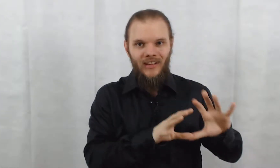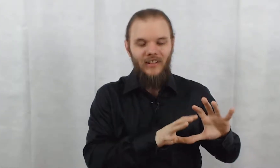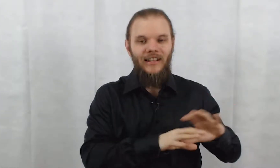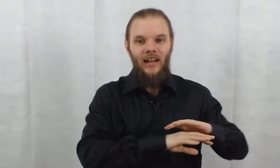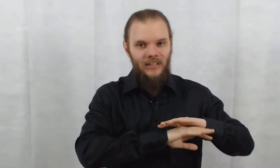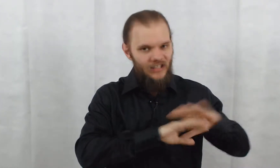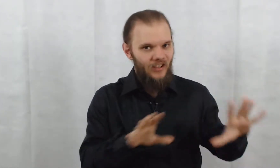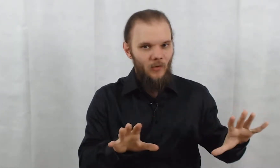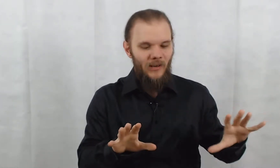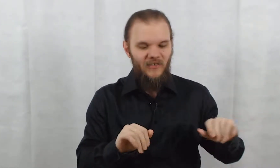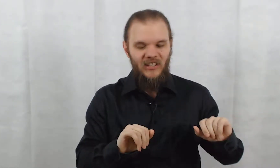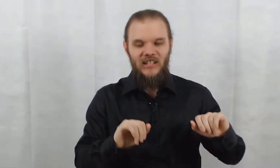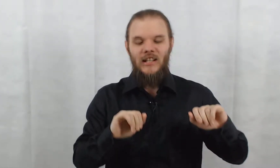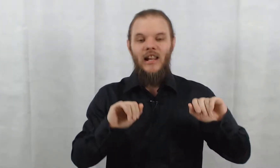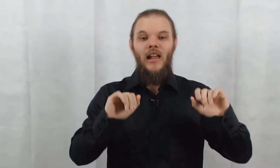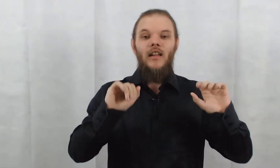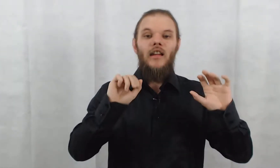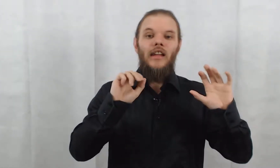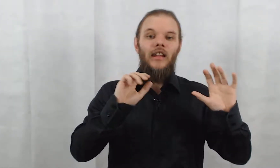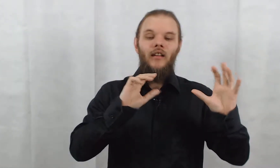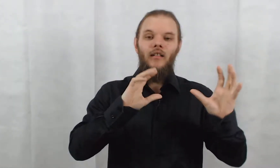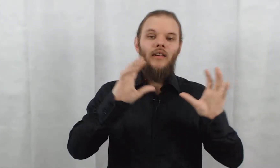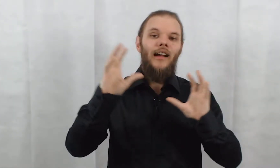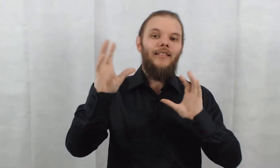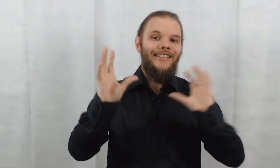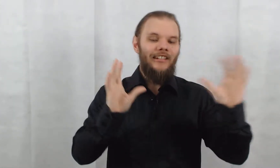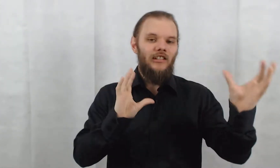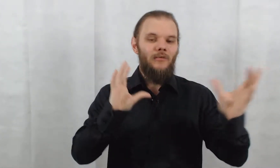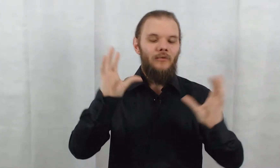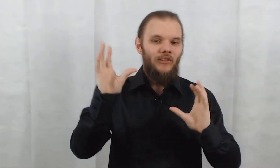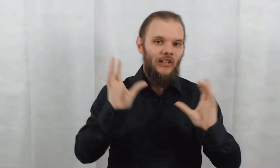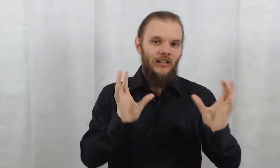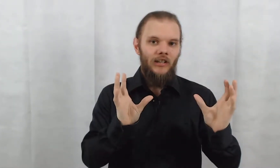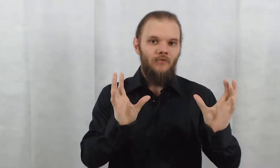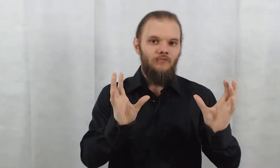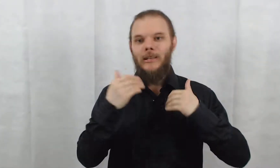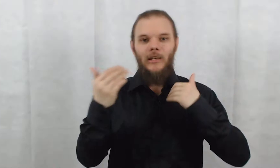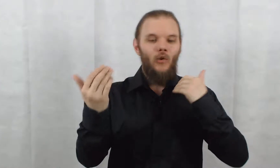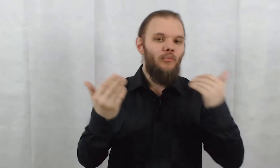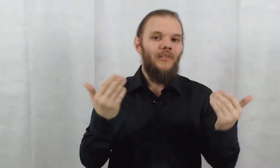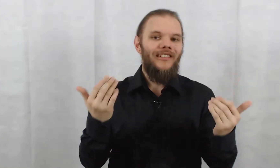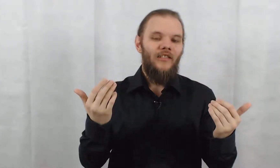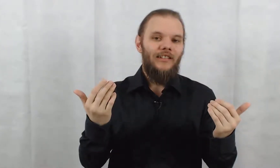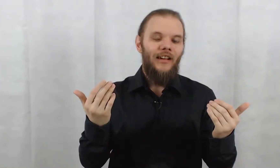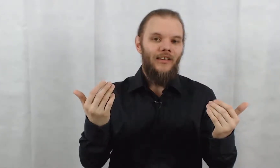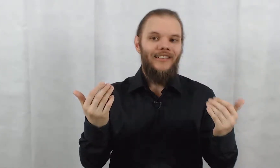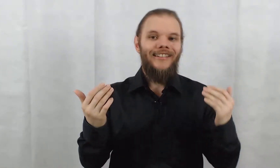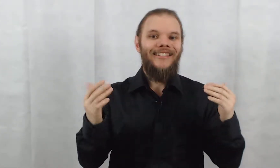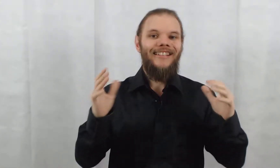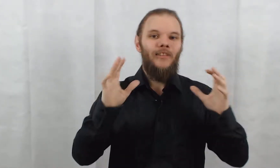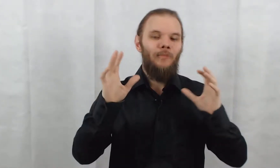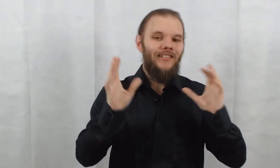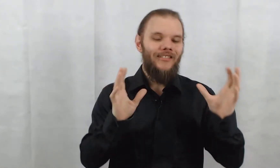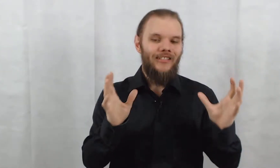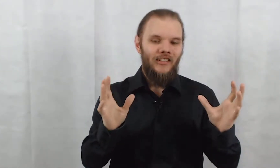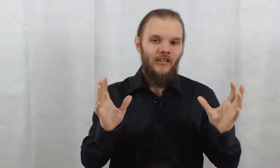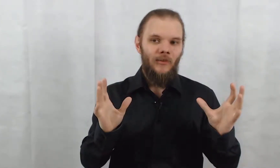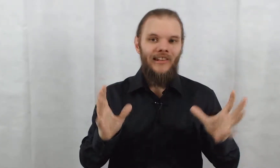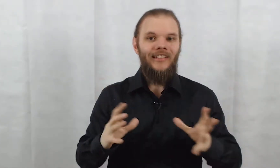'avatar, il est vraiment maléfique, et il y a un déséquilibre qui va se créer, et le but des avatars, c'est d'essayer de respecter cet équilibre. C'est c'est vraiment